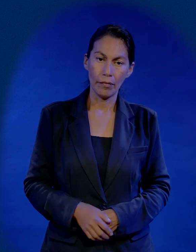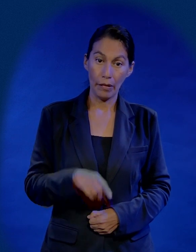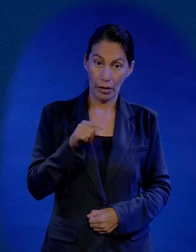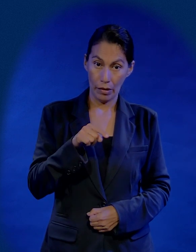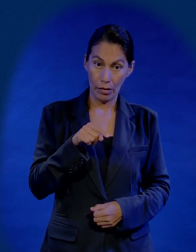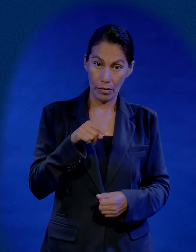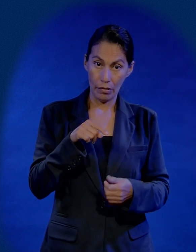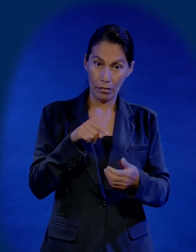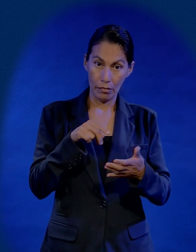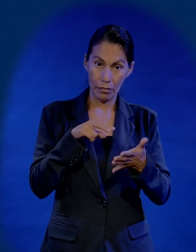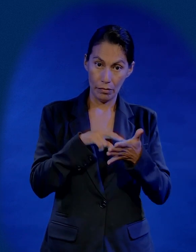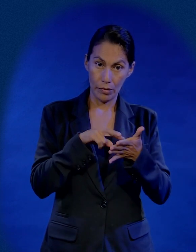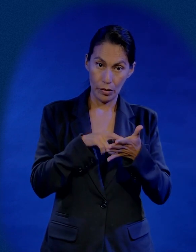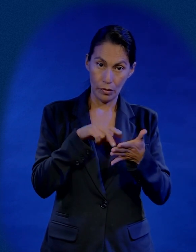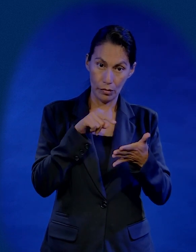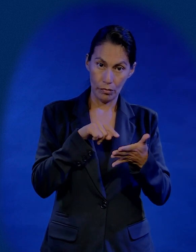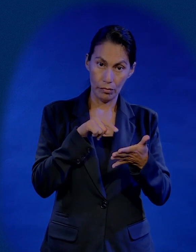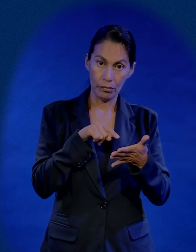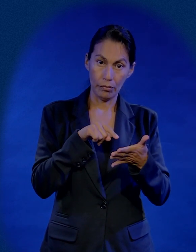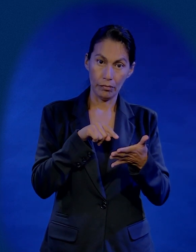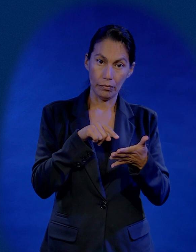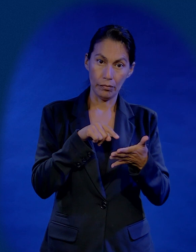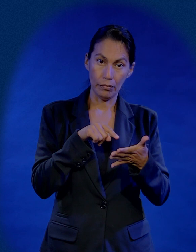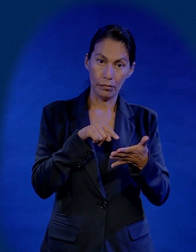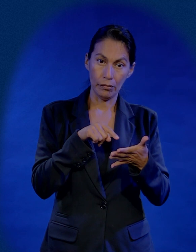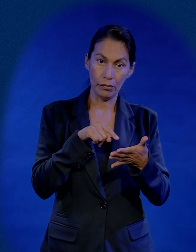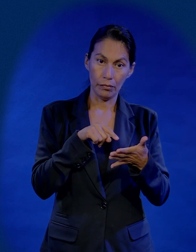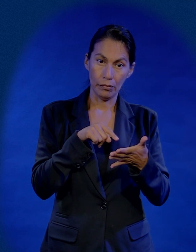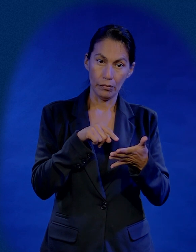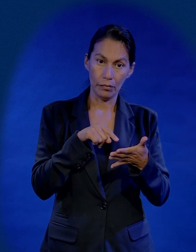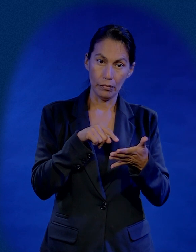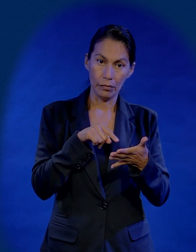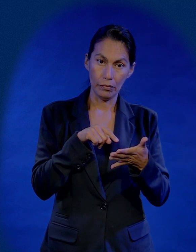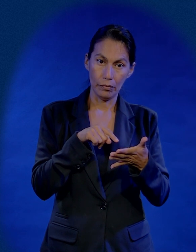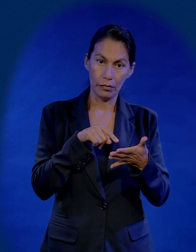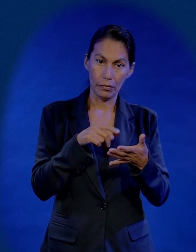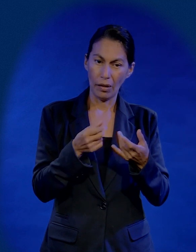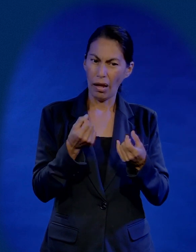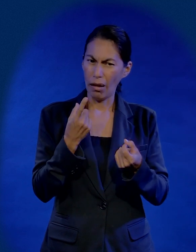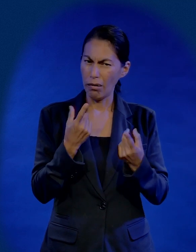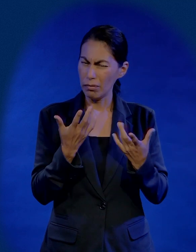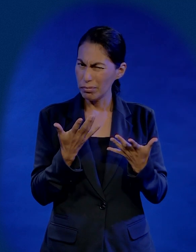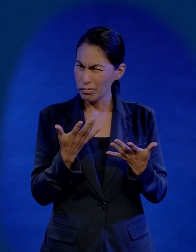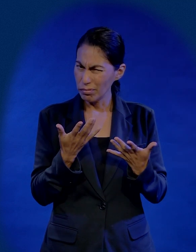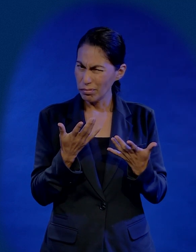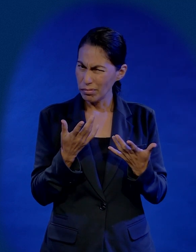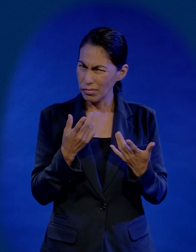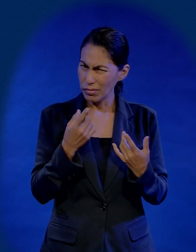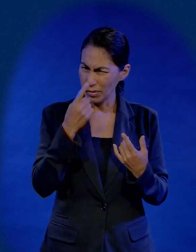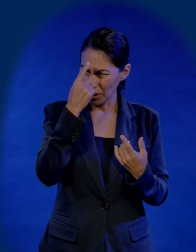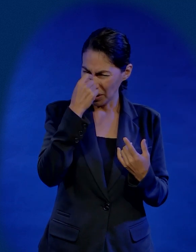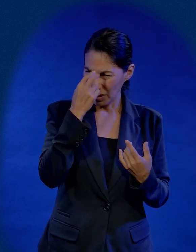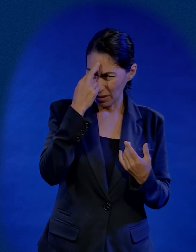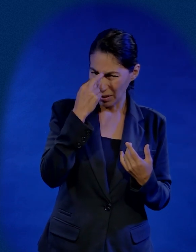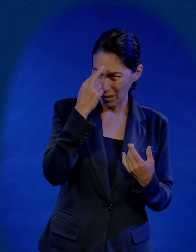En este pasaje, vamos a encontrar un texto raro. Por favor, si usted lo tiene, dice, amén.